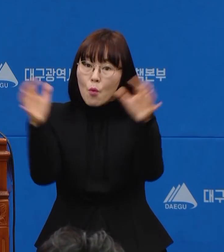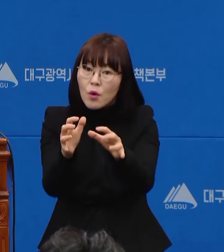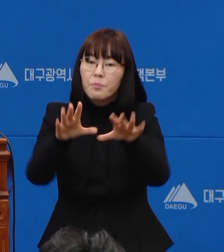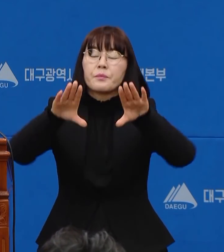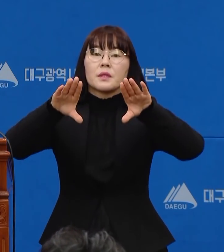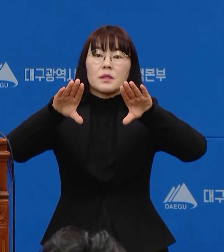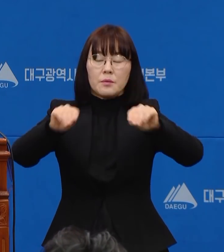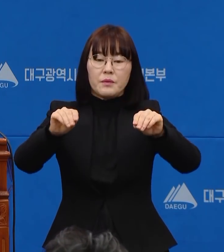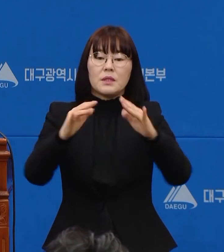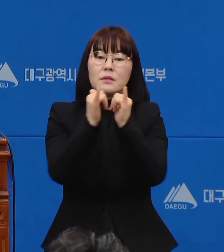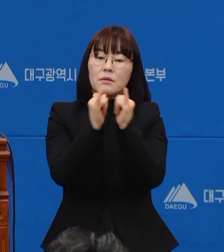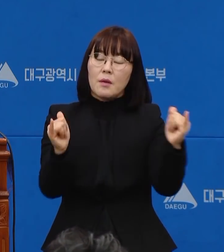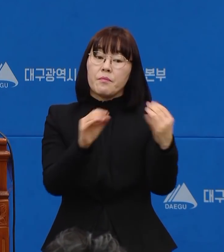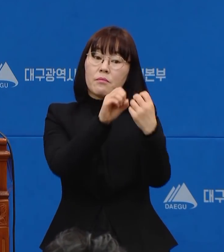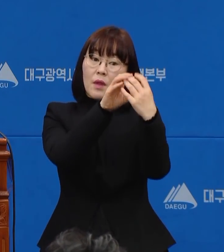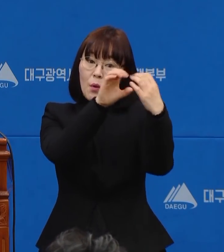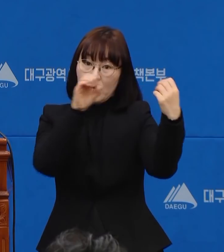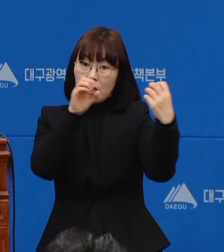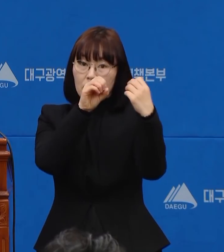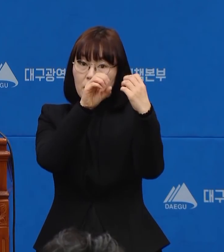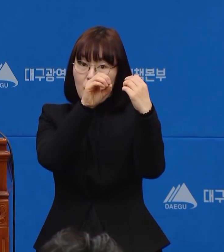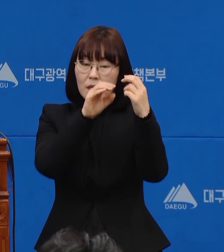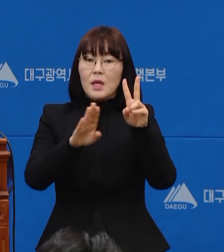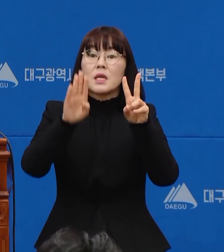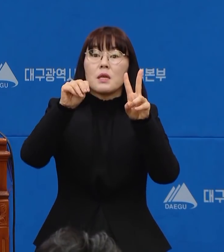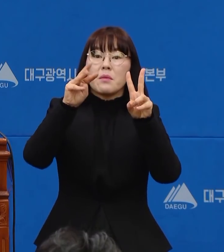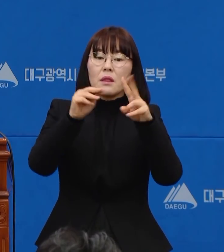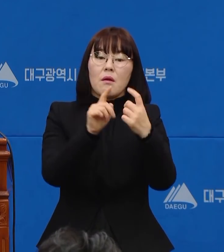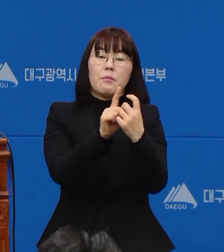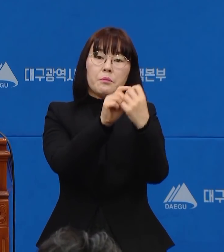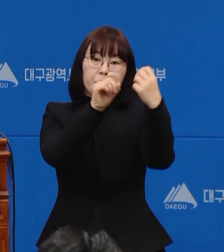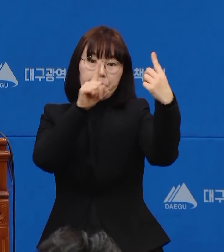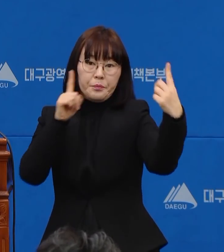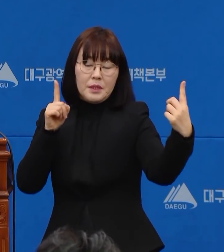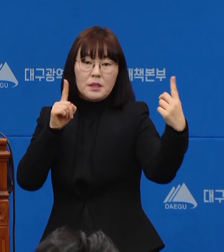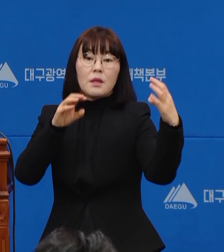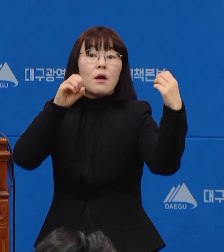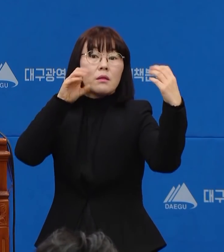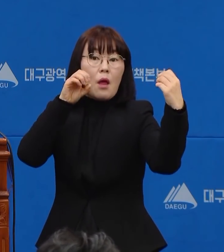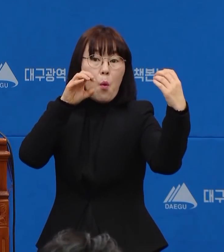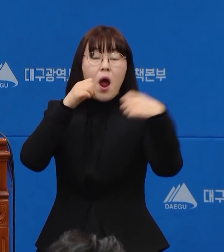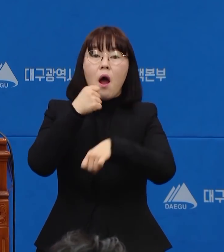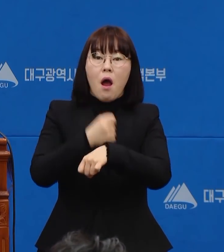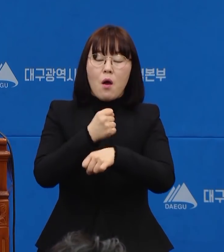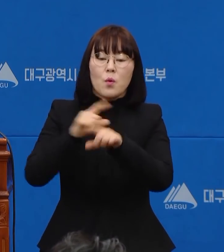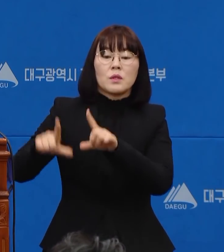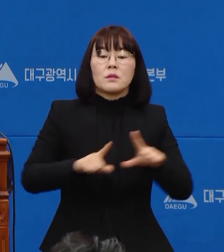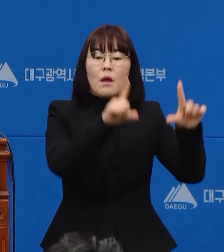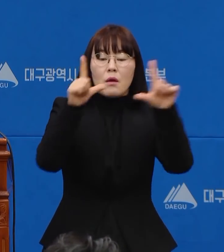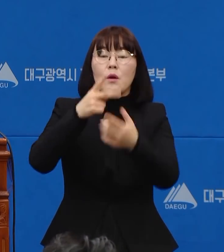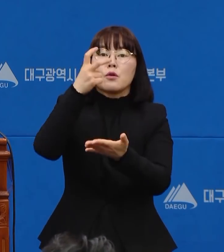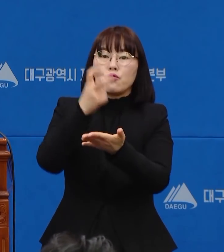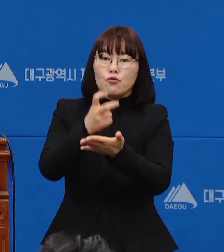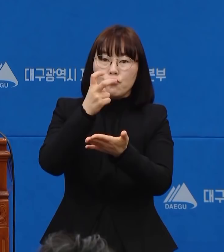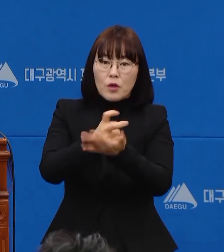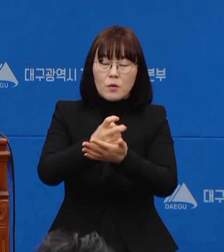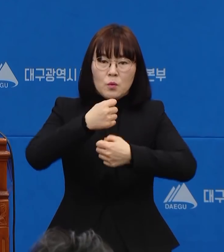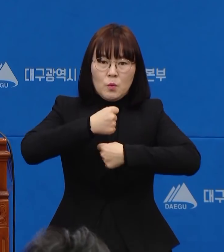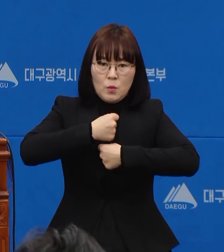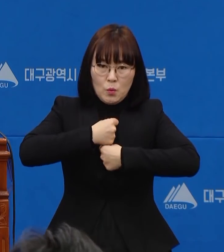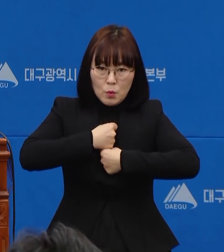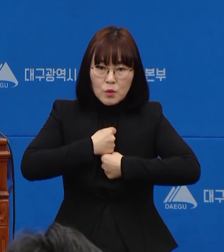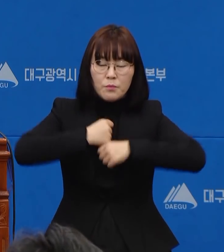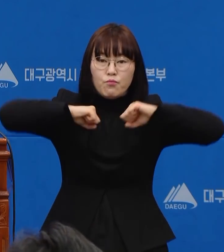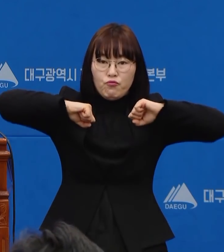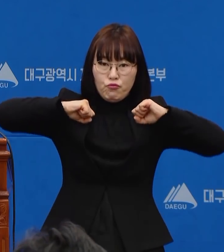사람들과 대화할 때는 2m 이상의 거리를 두는 사회적 거리두기 등 생활수칙도 계속 실천해